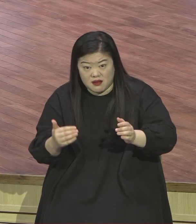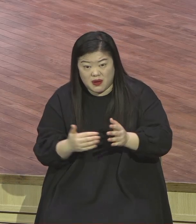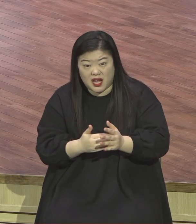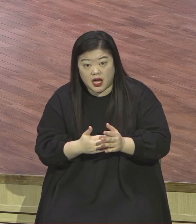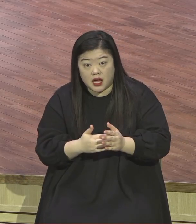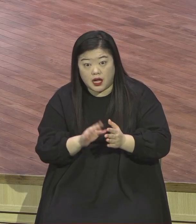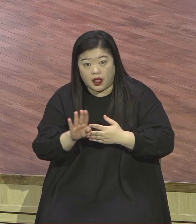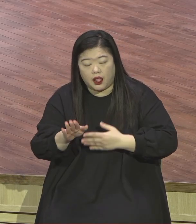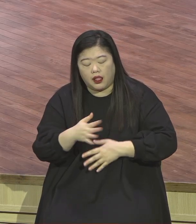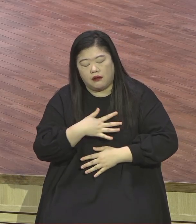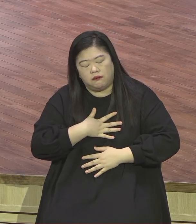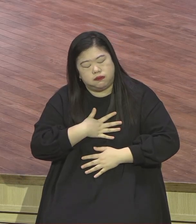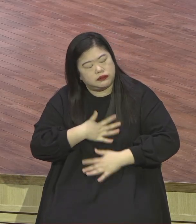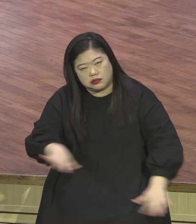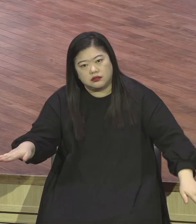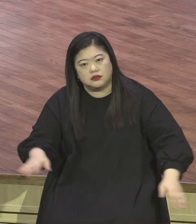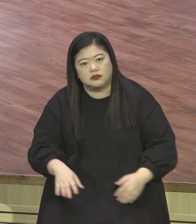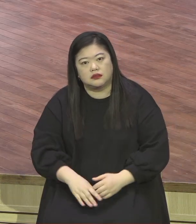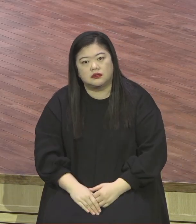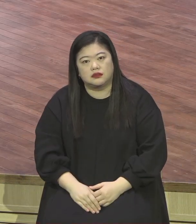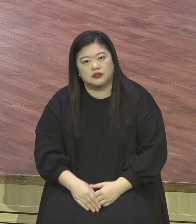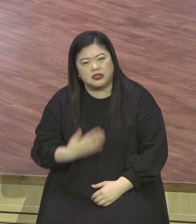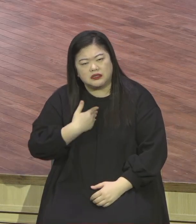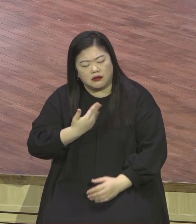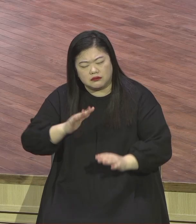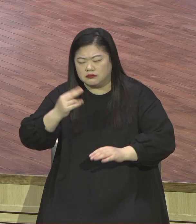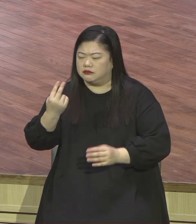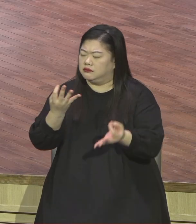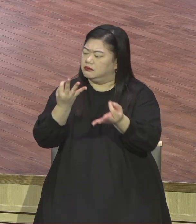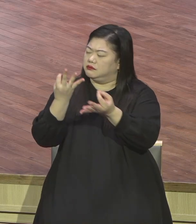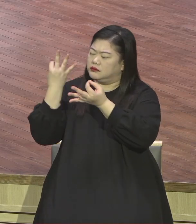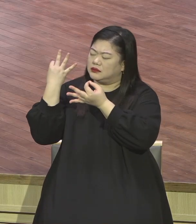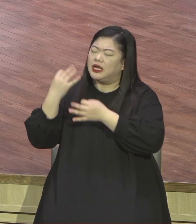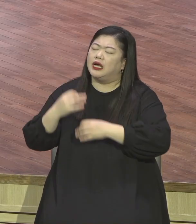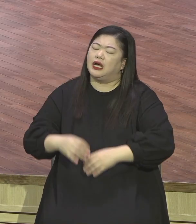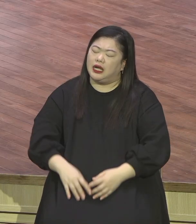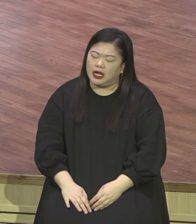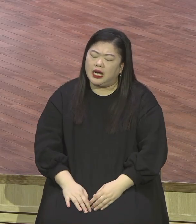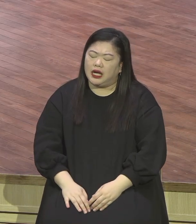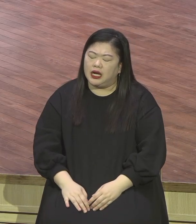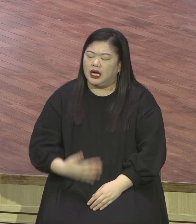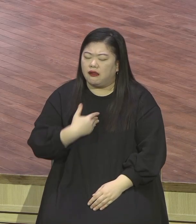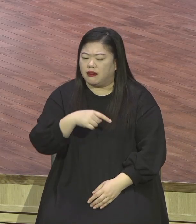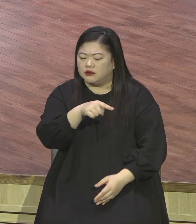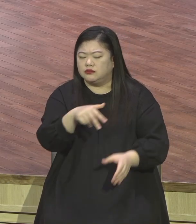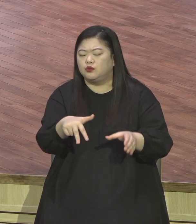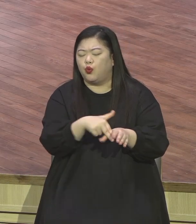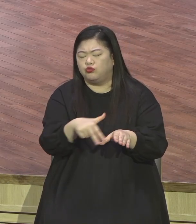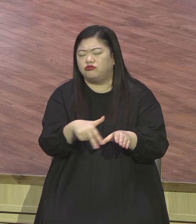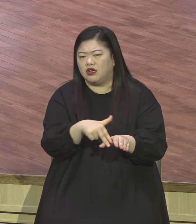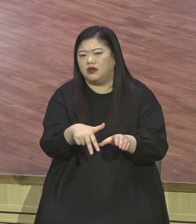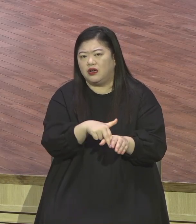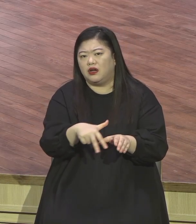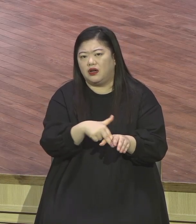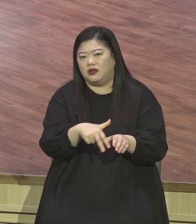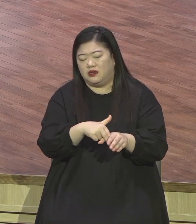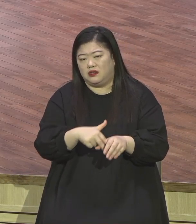그 종교입니다 종교 기독교란 종교 그런데 하나님 중심보시고요